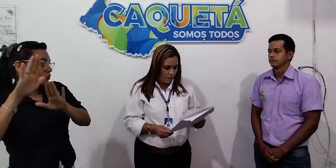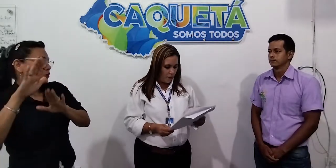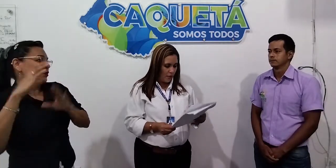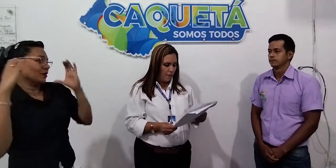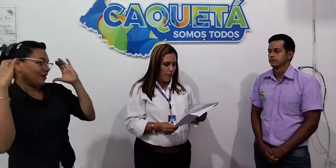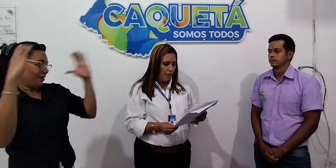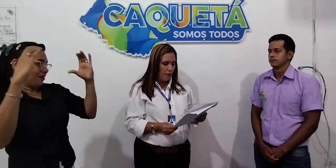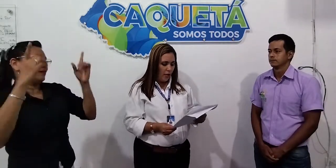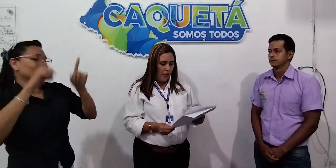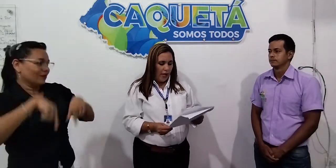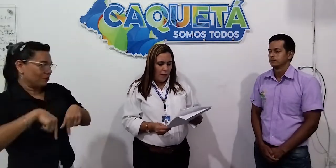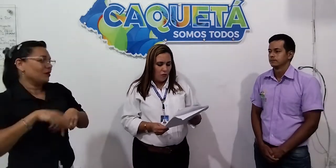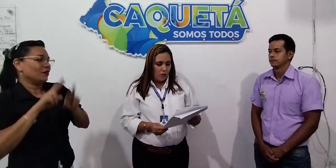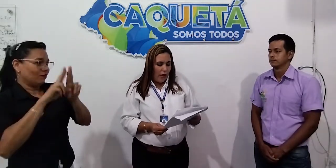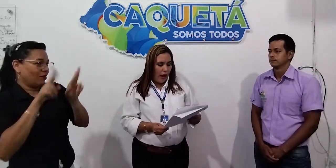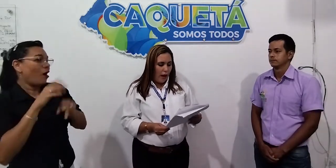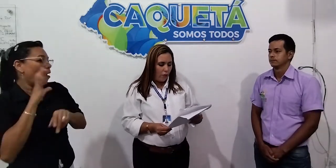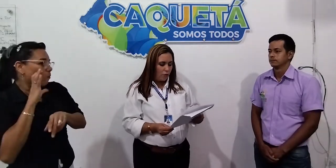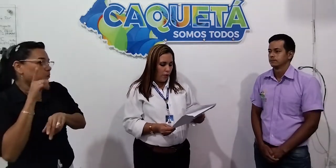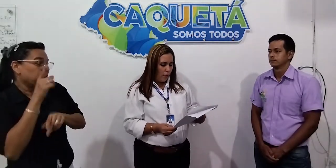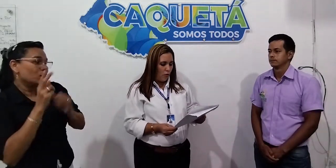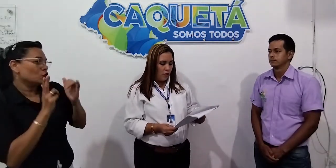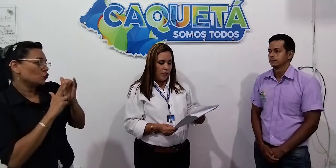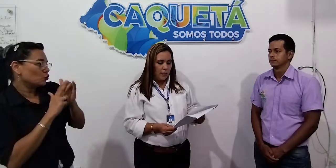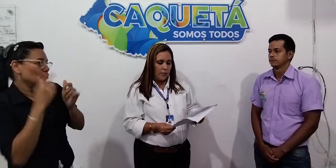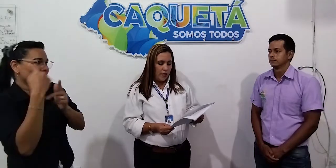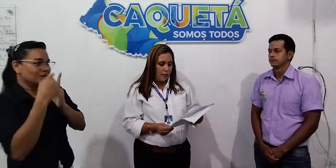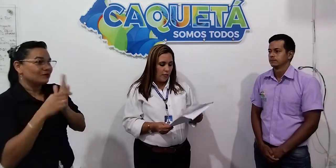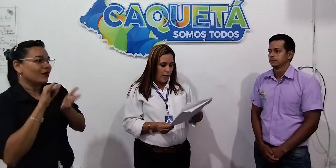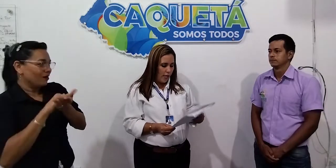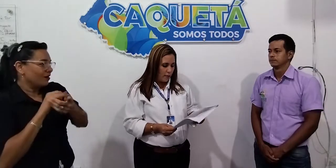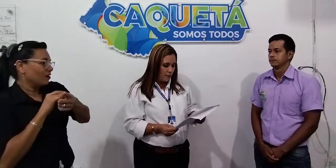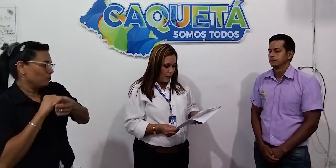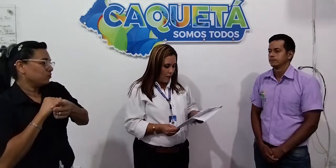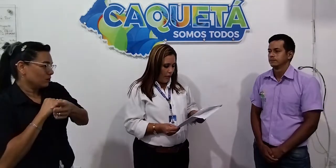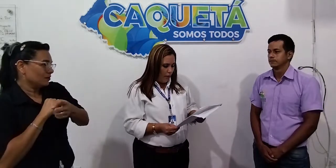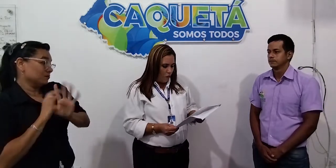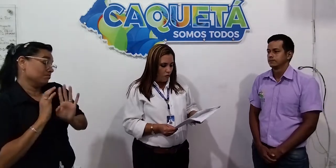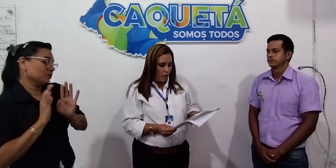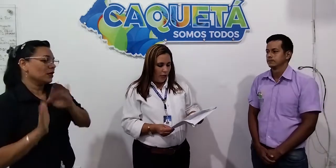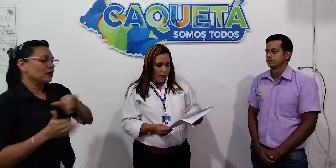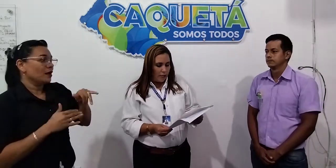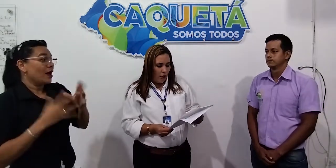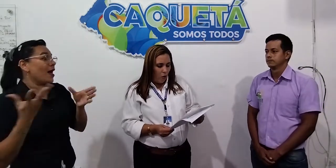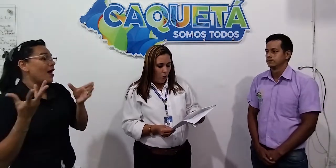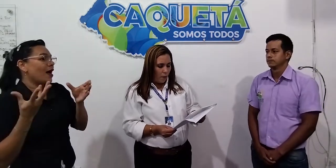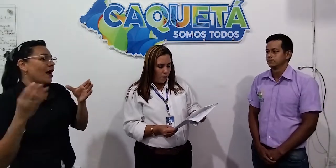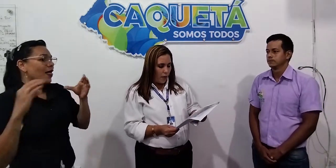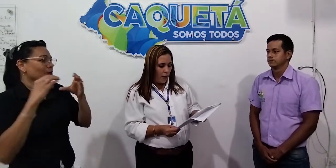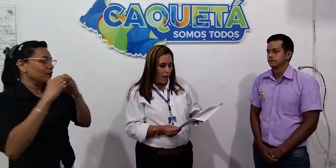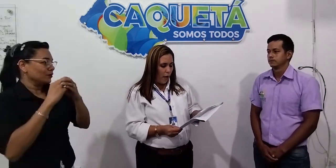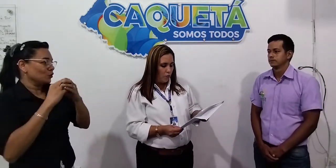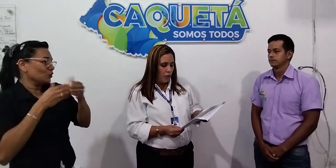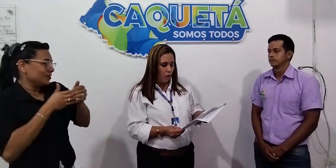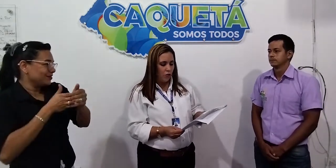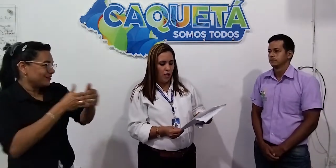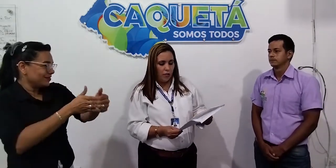También hemos adoptado 16 guías, hemos realizado, adoptado 10